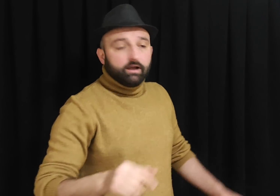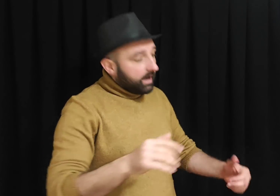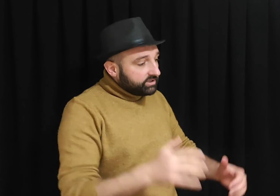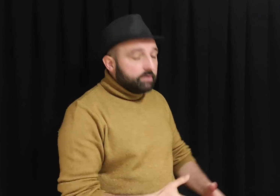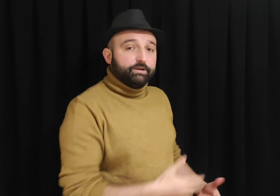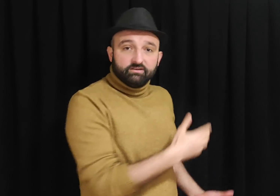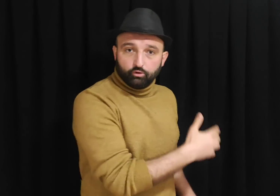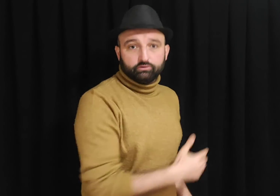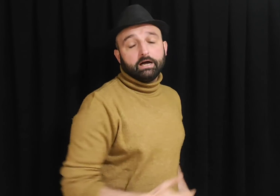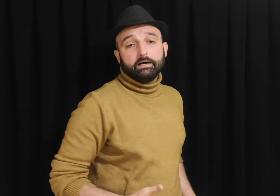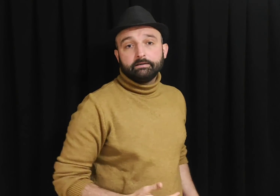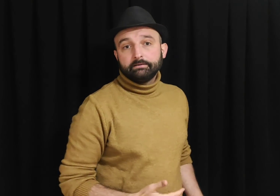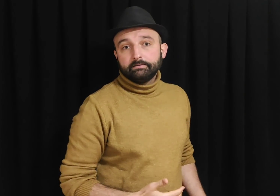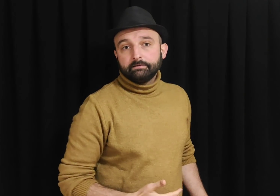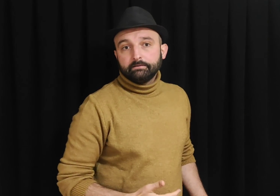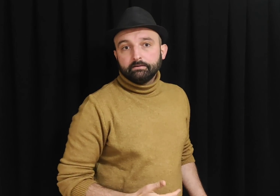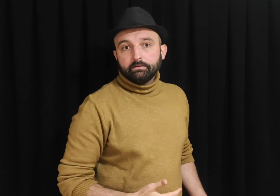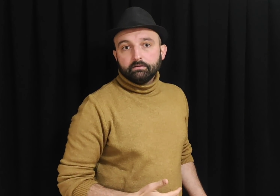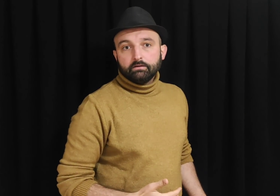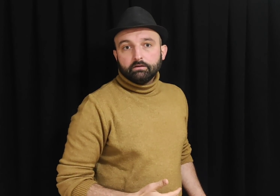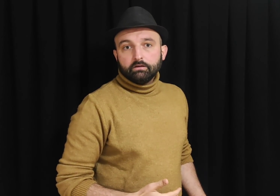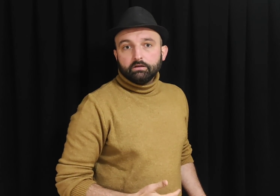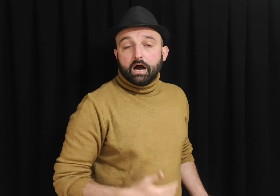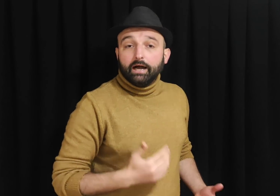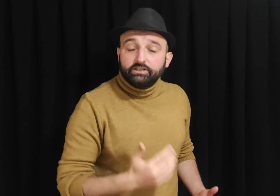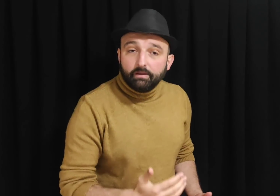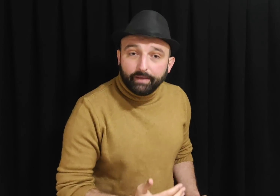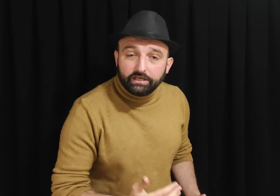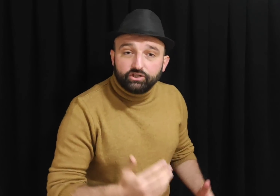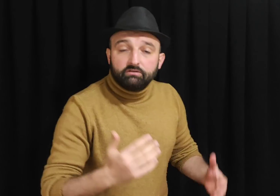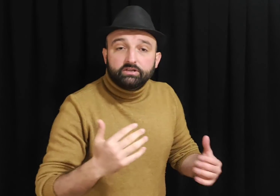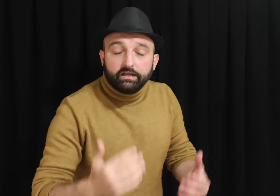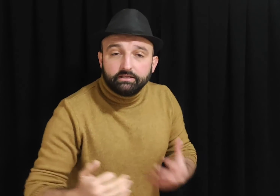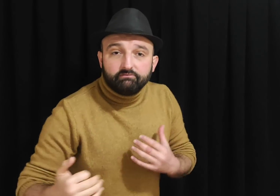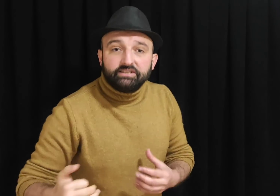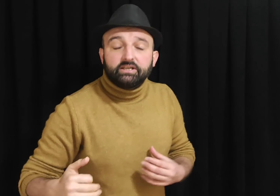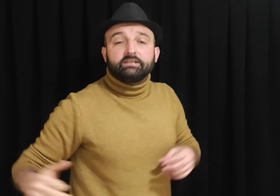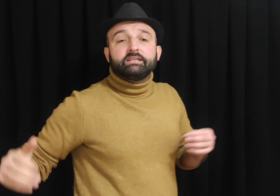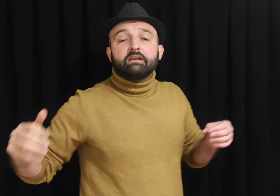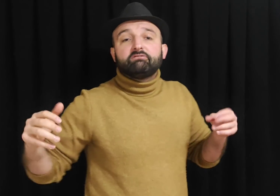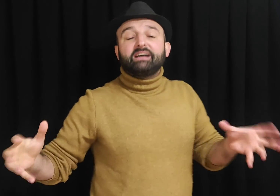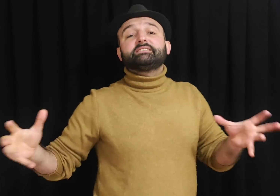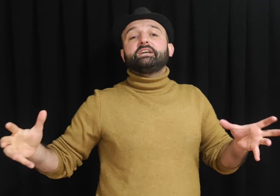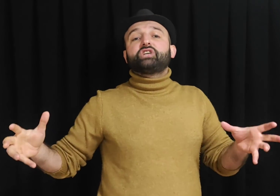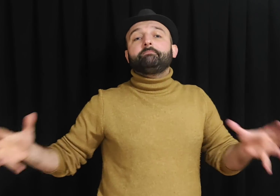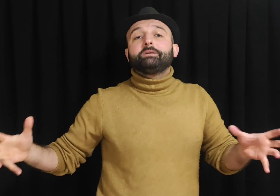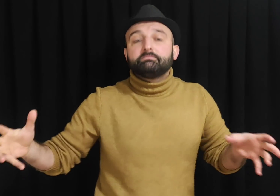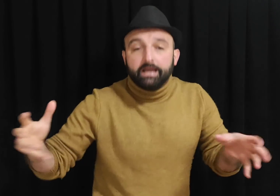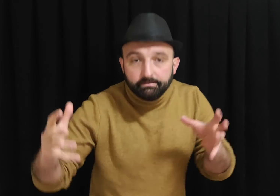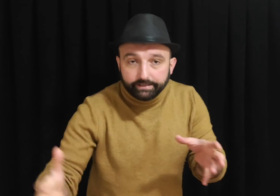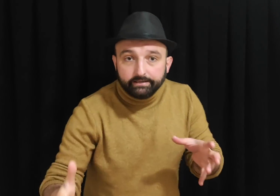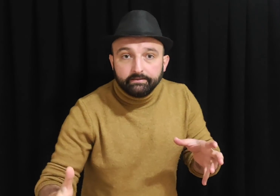de AKP'nin ortağı. Ve AKP için kendi vekilinden vazgeçen bir MHP.